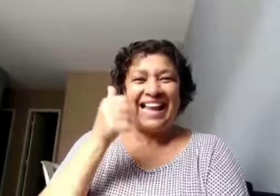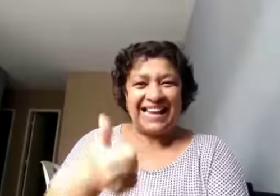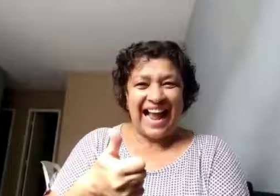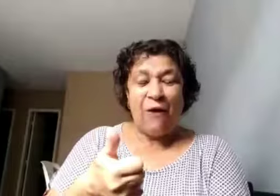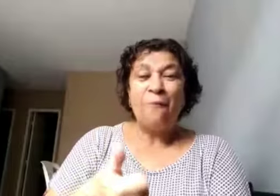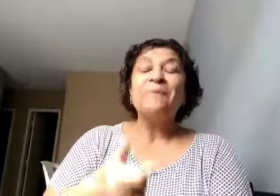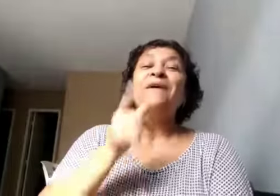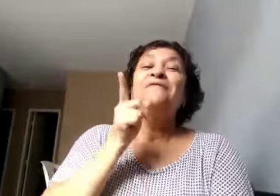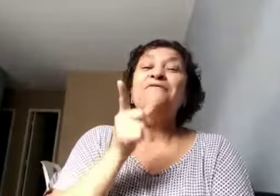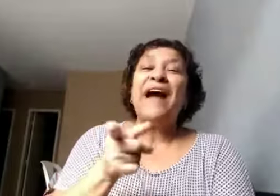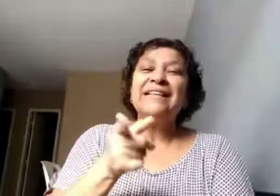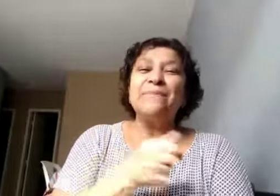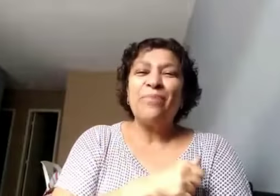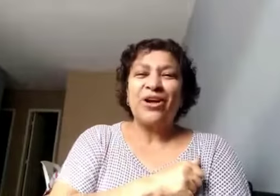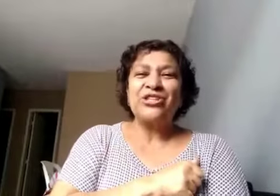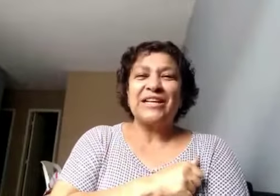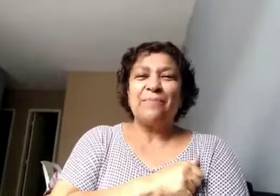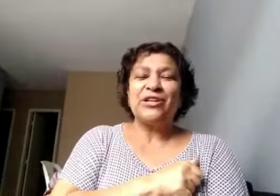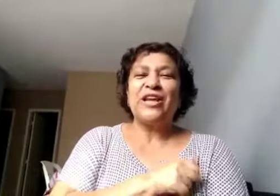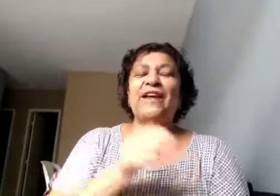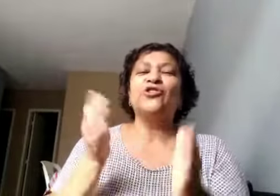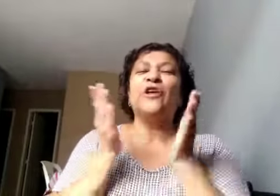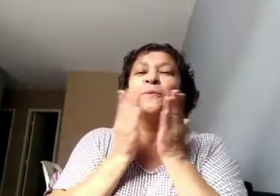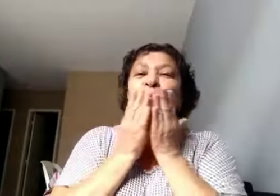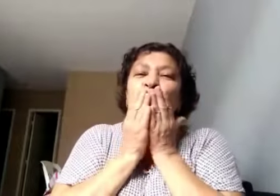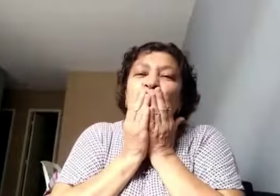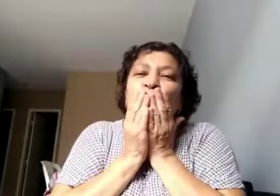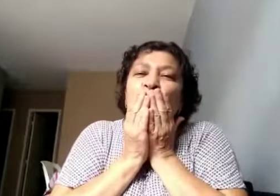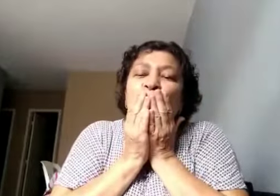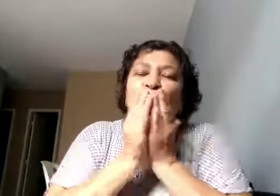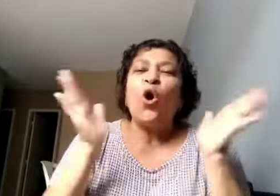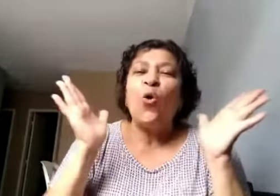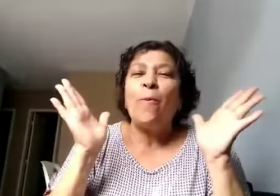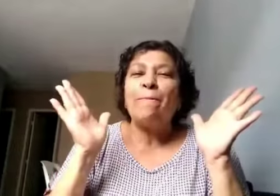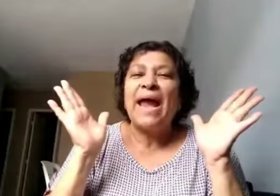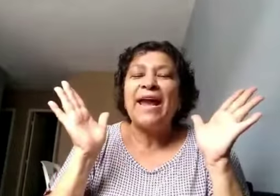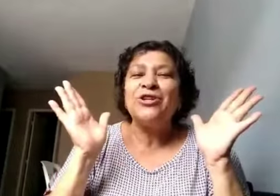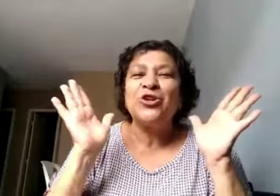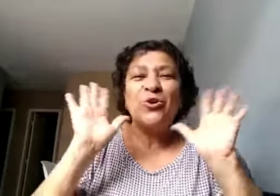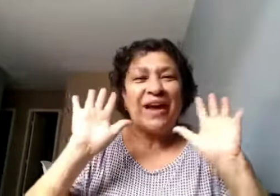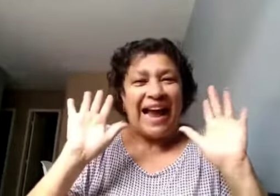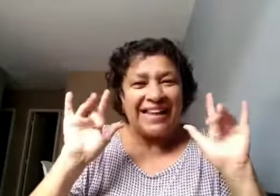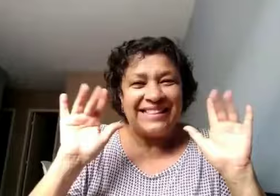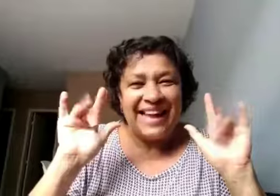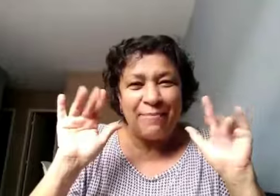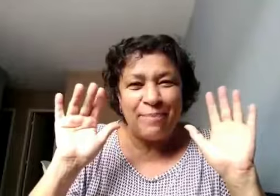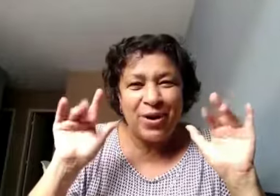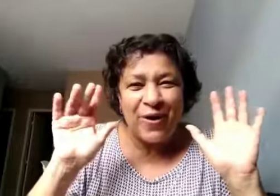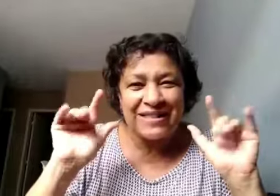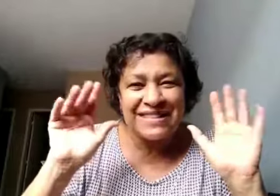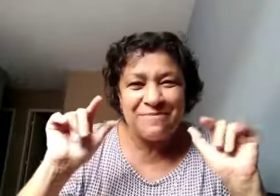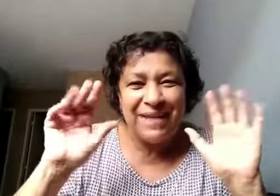Legal? Faz e posta aqui pra gente. Um beijo. Até a próxima.